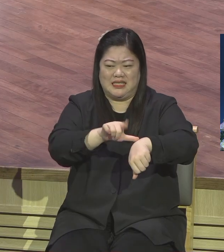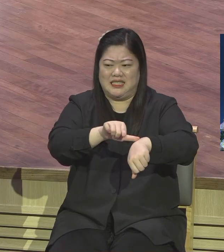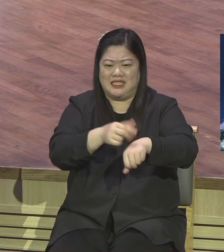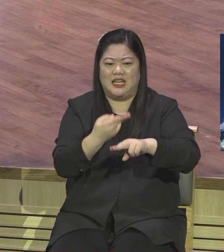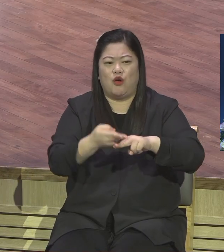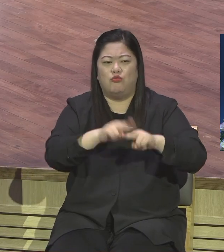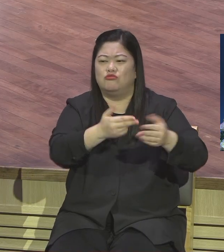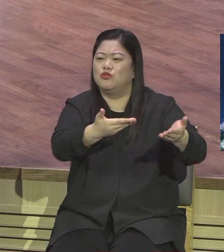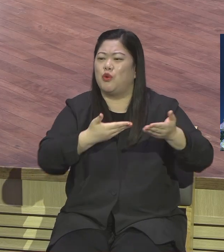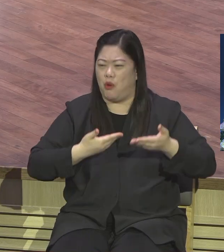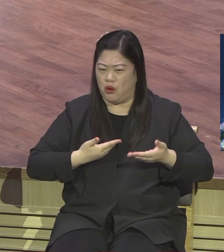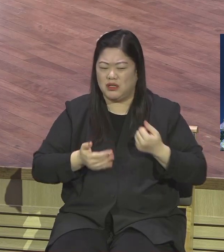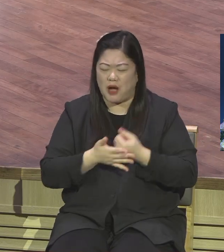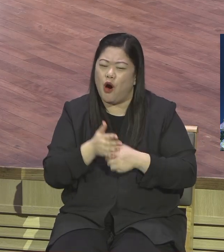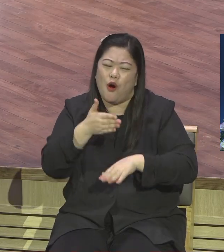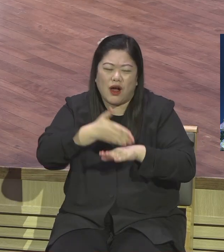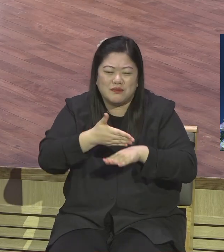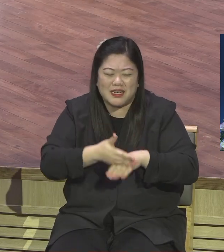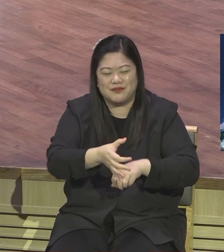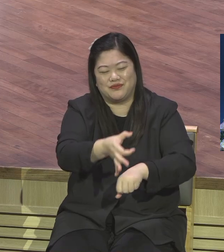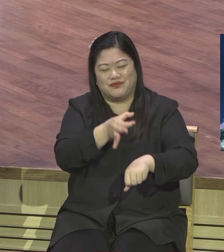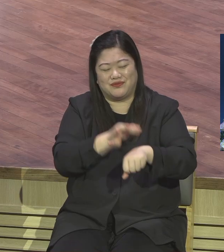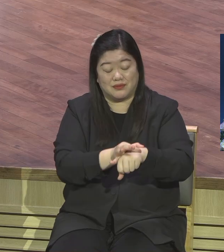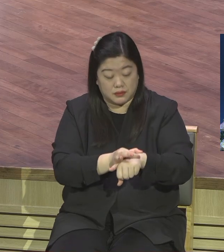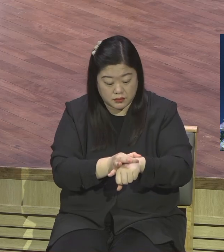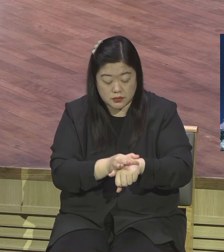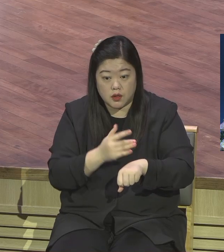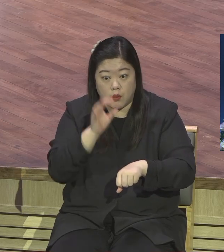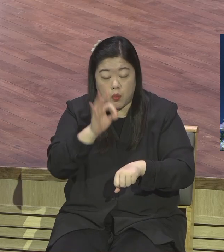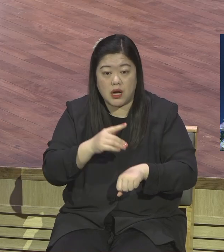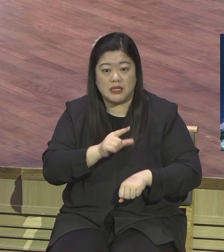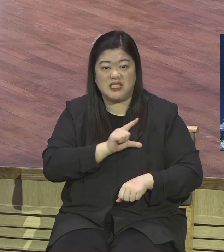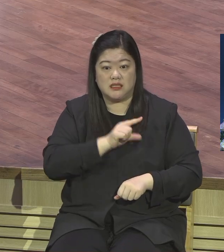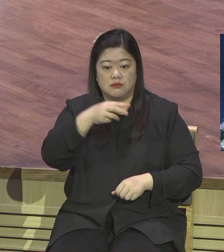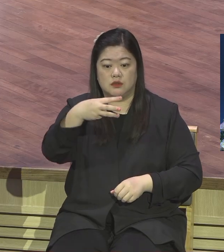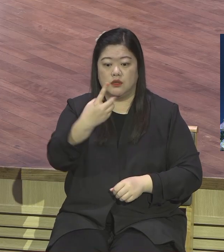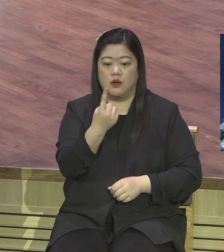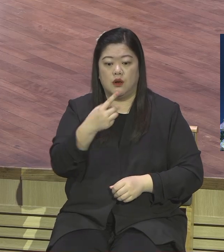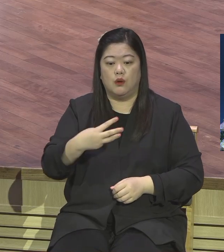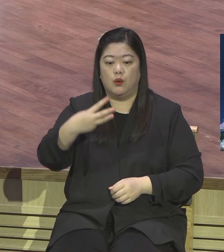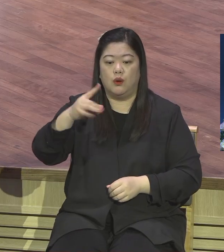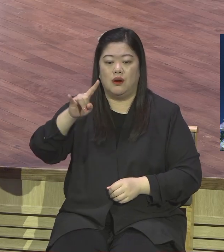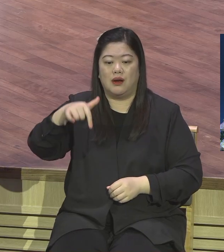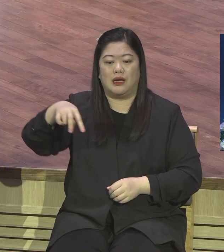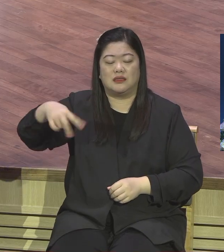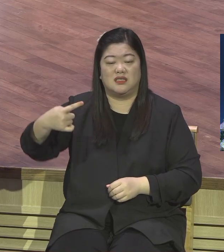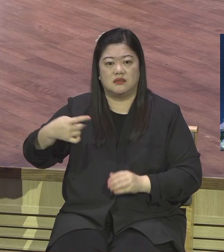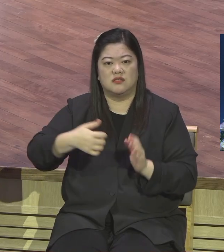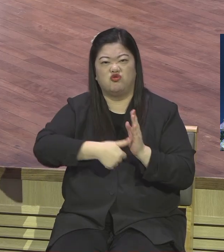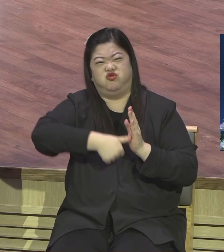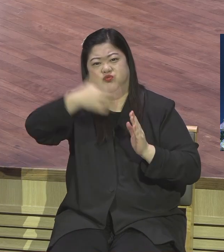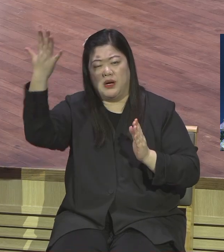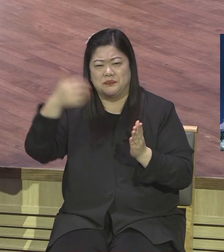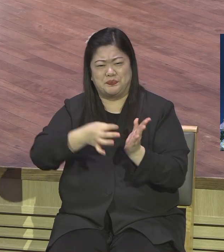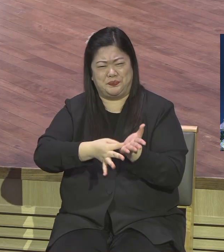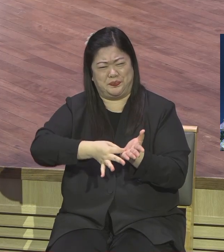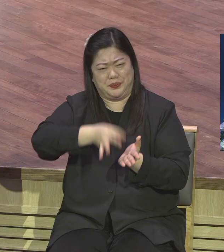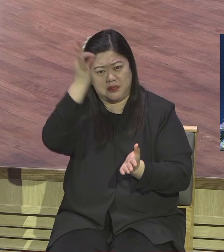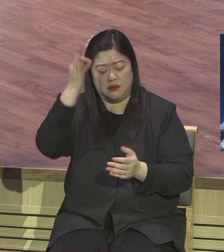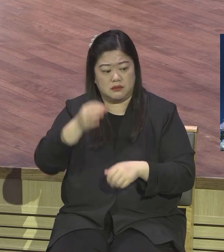로렉스 타고 로렉스 타고 차고 있다고 거기에 나갔대 유목사는 제법 그러더라고 내가 로렉스 타고